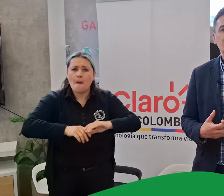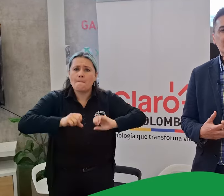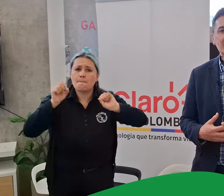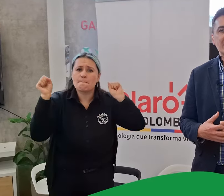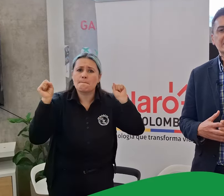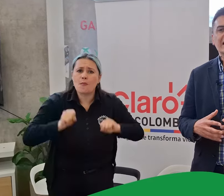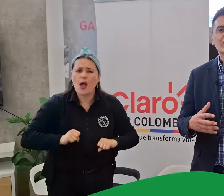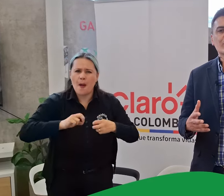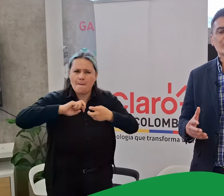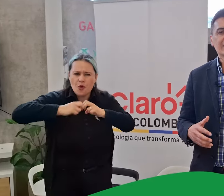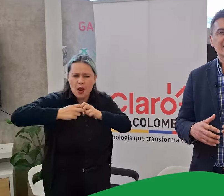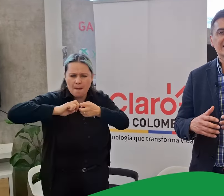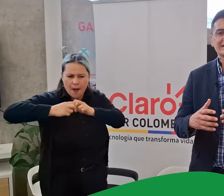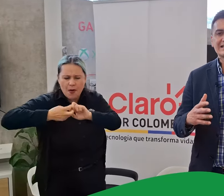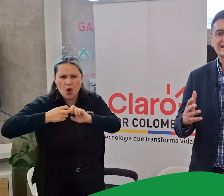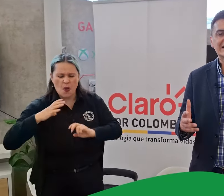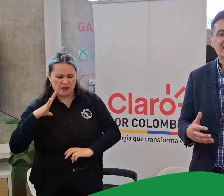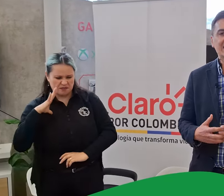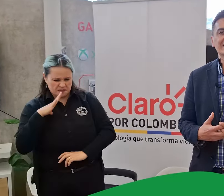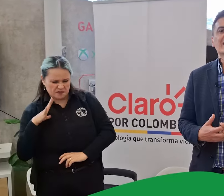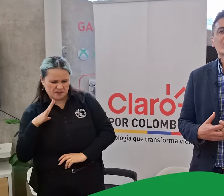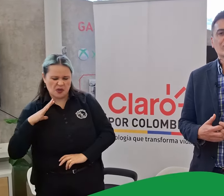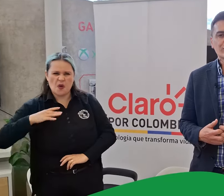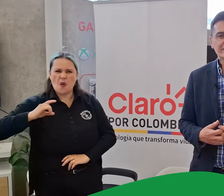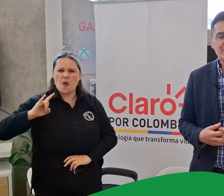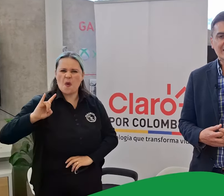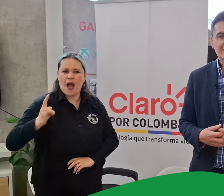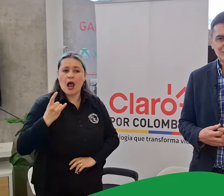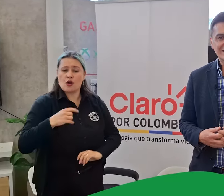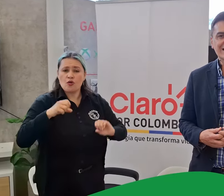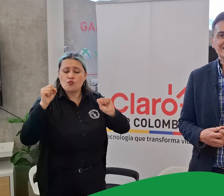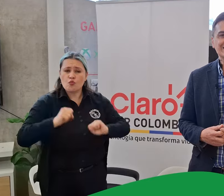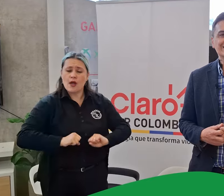los problemas, las autoridades, las necesidades por nuestra marca. Muchas gracias.